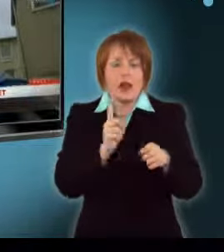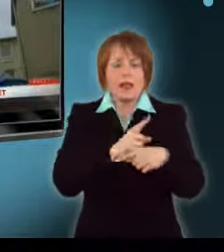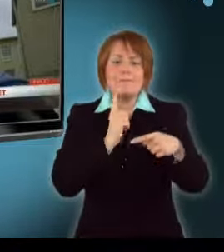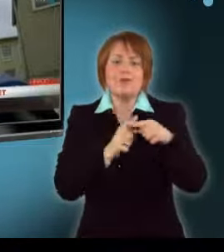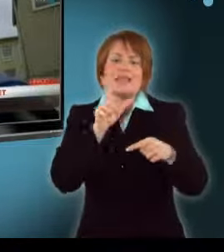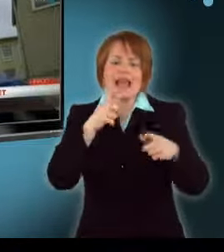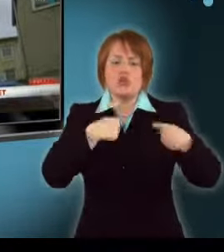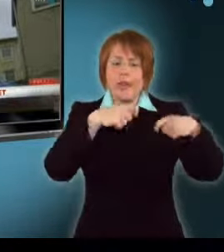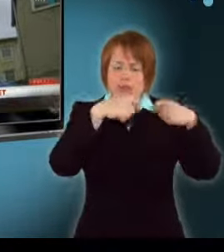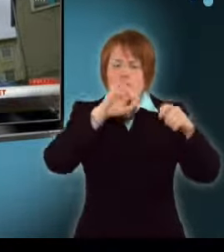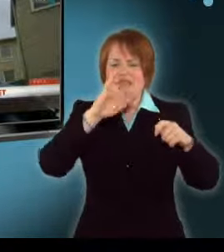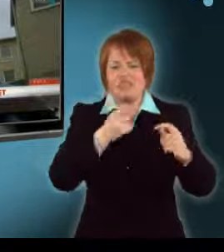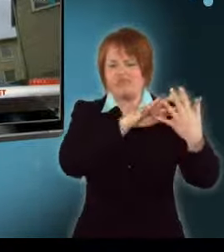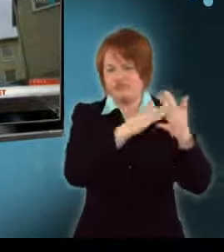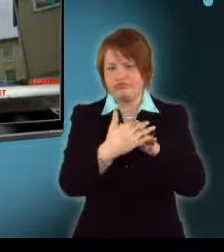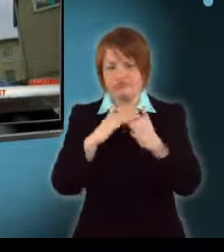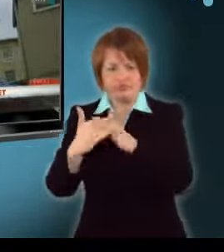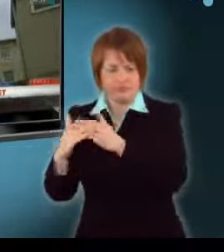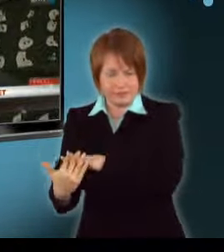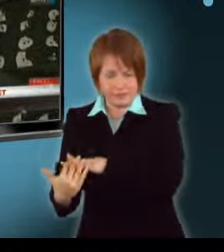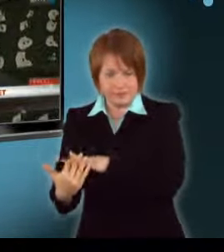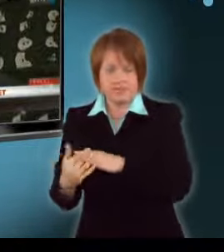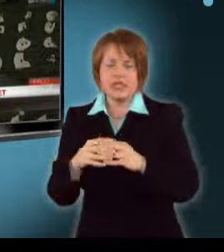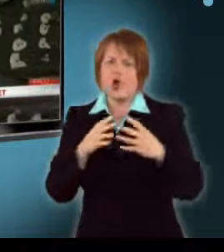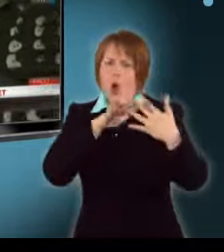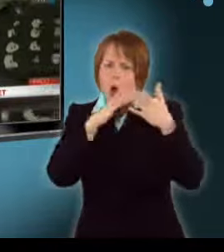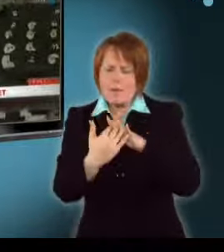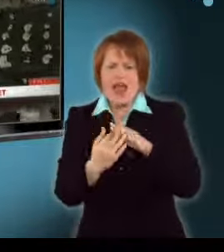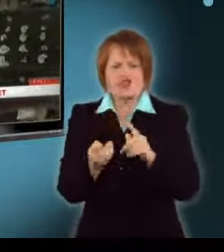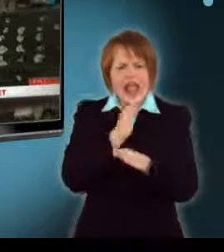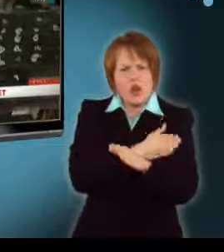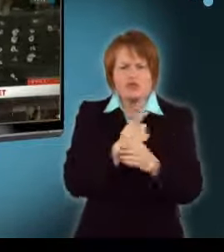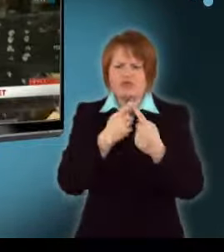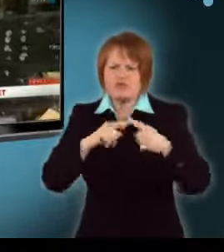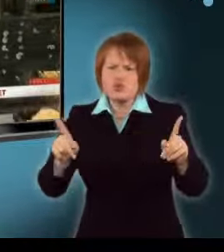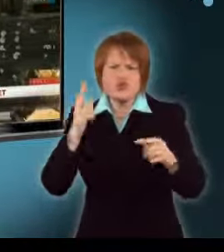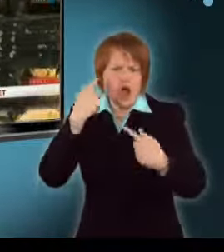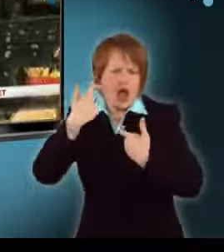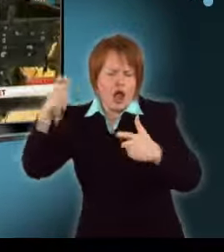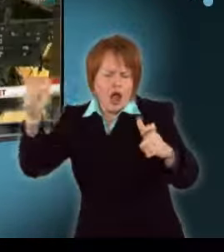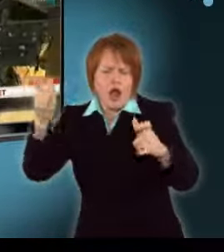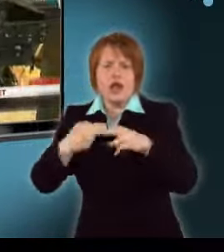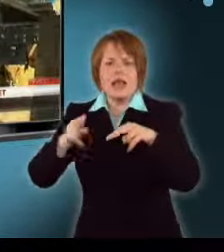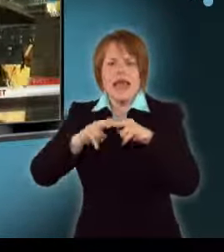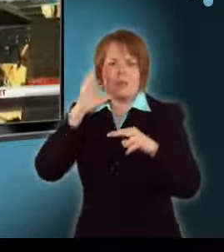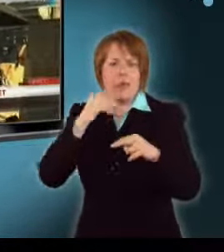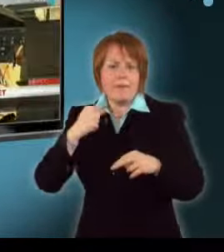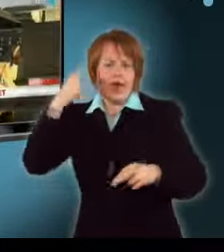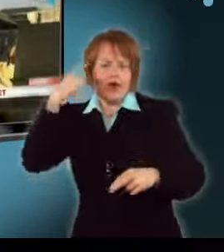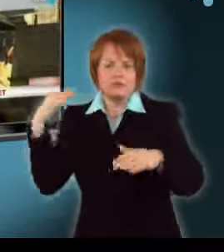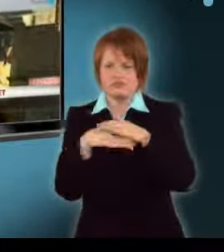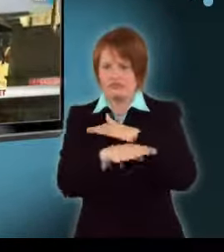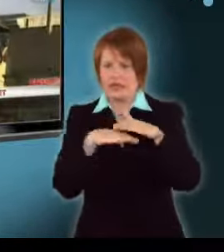hanem még két szomszédos épület is leomlott. Az omlást furcsa, de jól halható morajlás előzte meg. Ezért a legtöbben ki tudtak